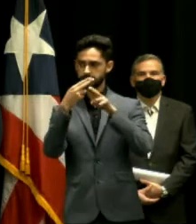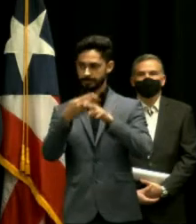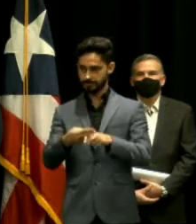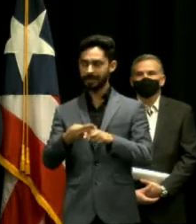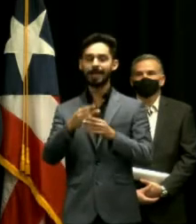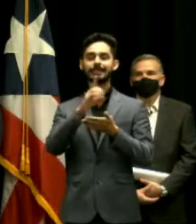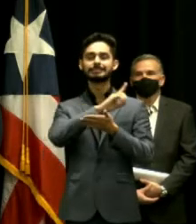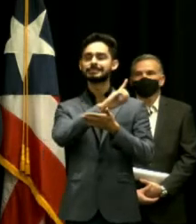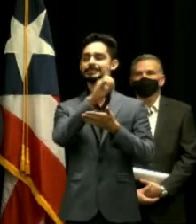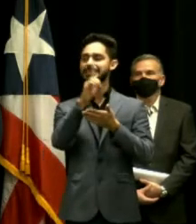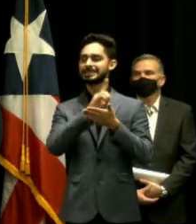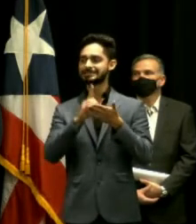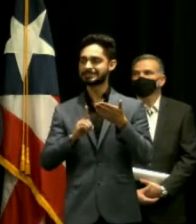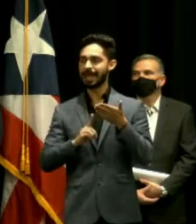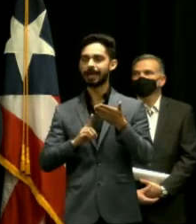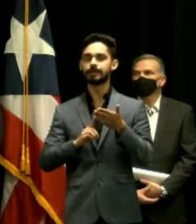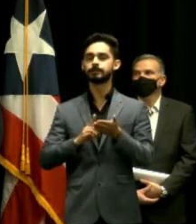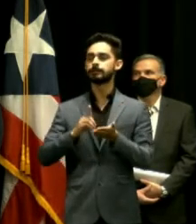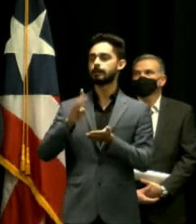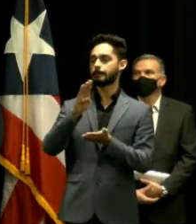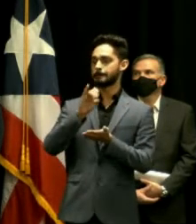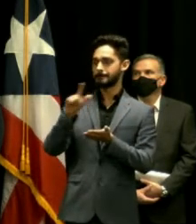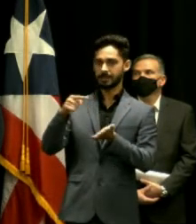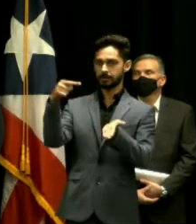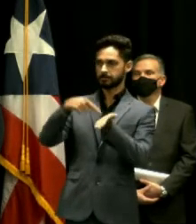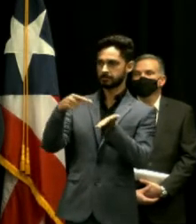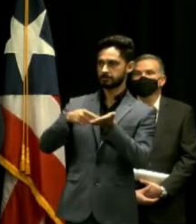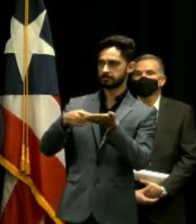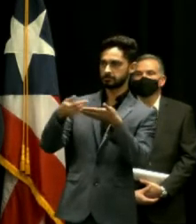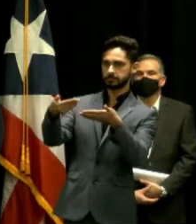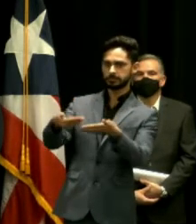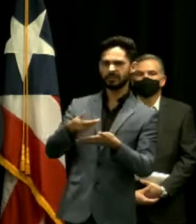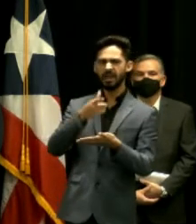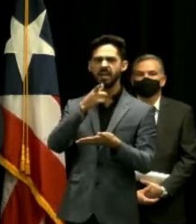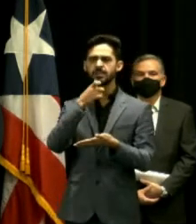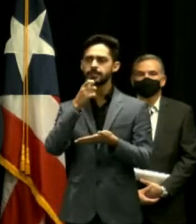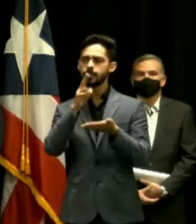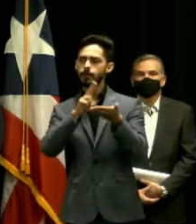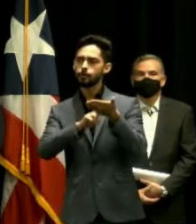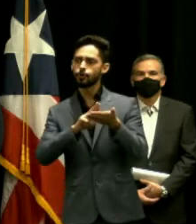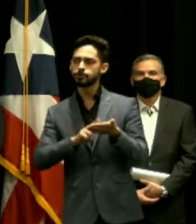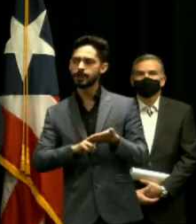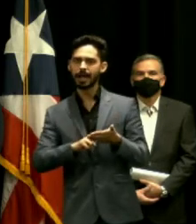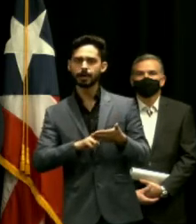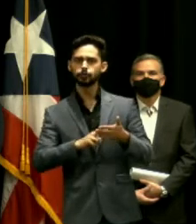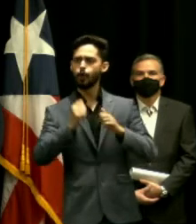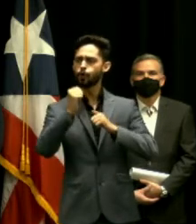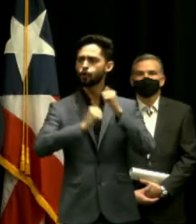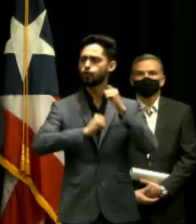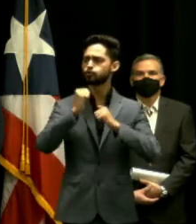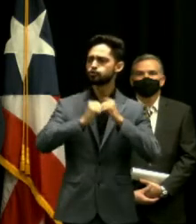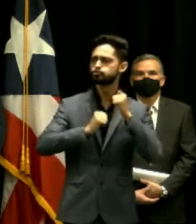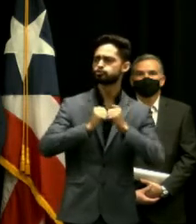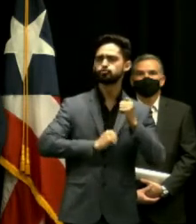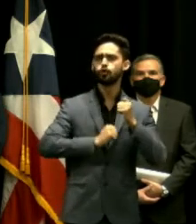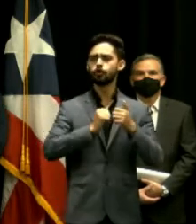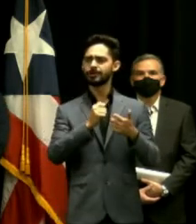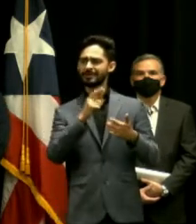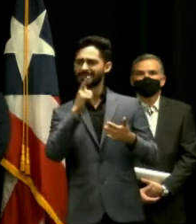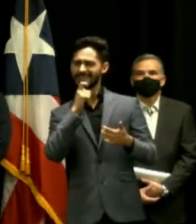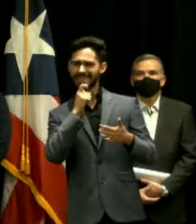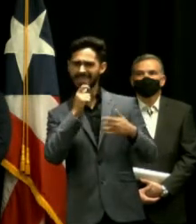Build o sea para contratar la firma que entonces va a diseñar los planos de construcción de forma final